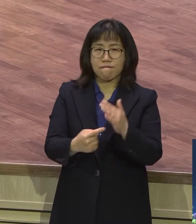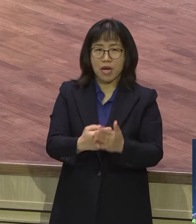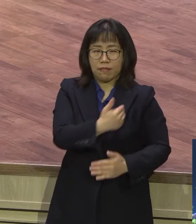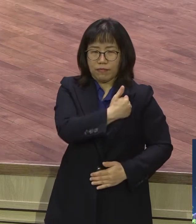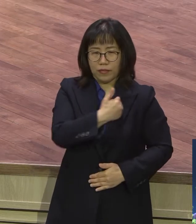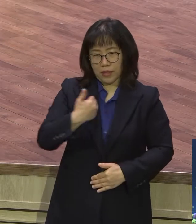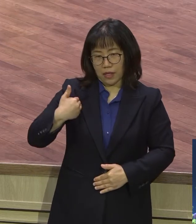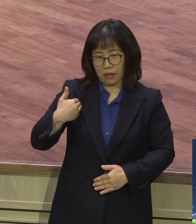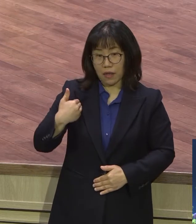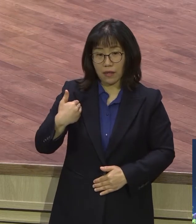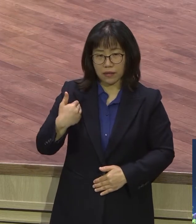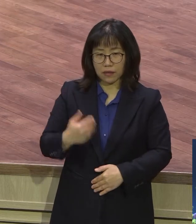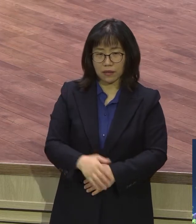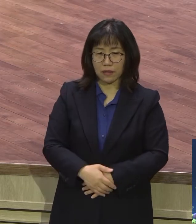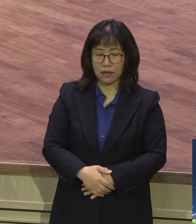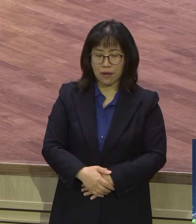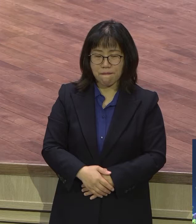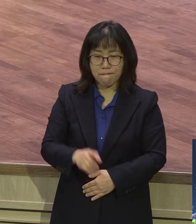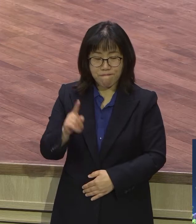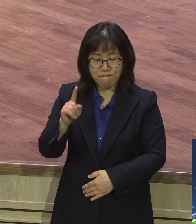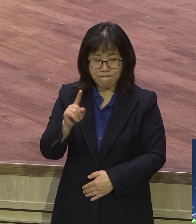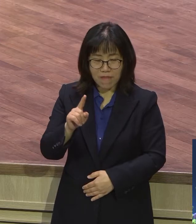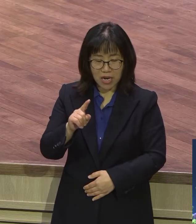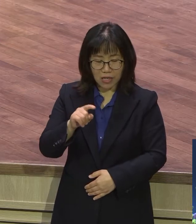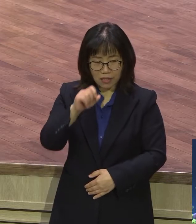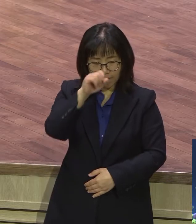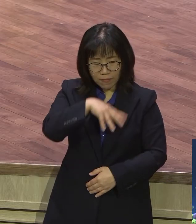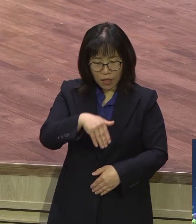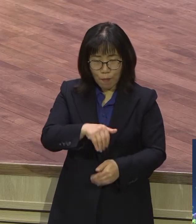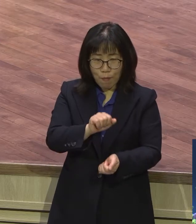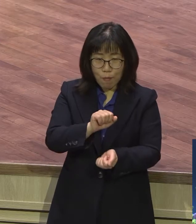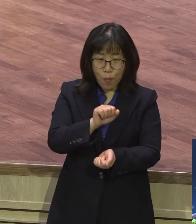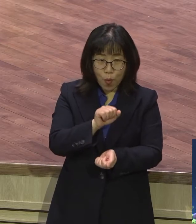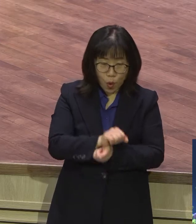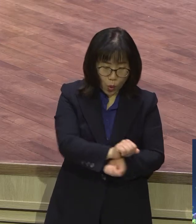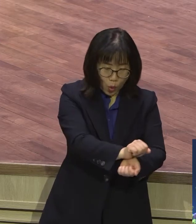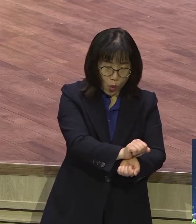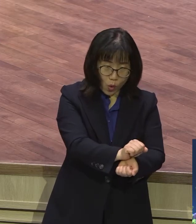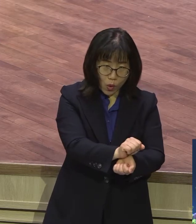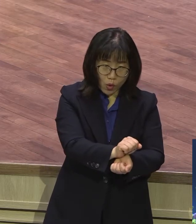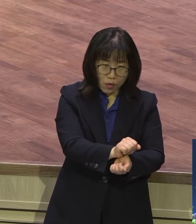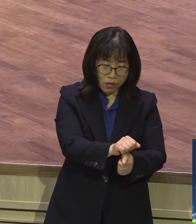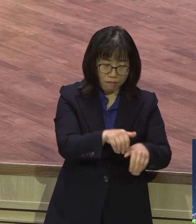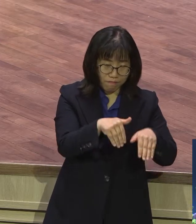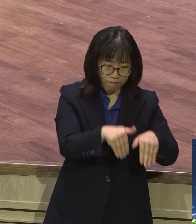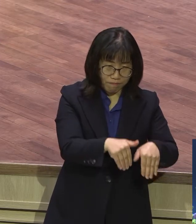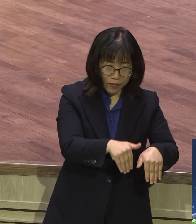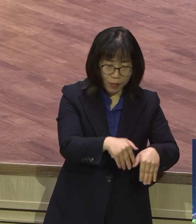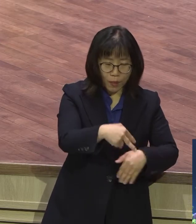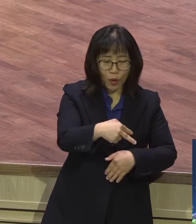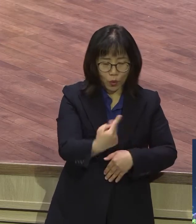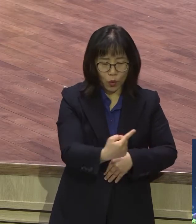가부네처럼 비록 포로로 잡혀갔지만 그 현장에서도 그 바벨론에서도 다 당당하게 거기서 모여